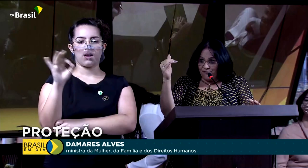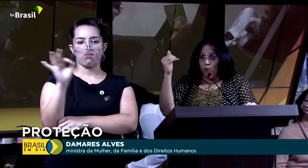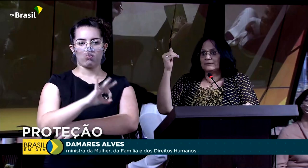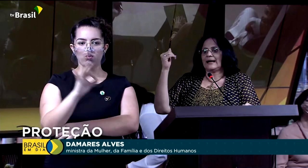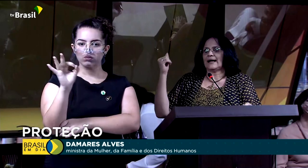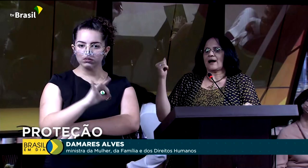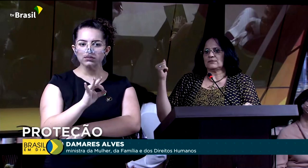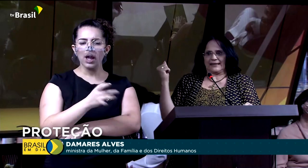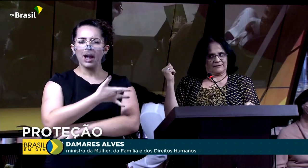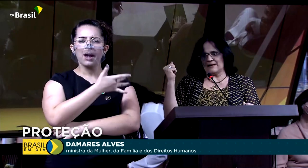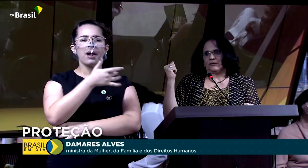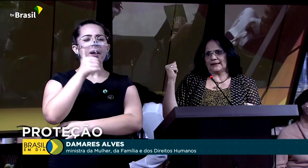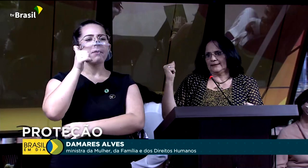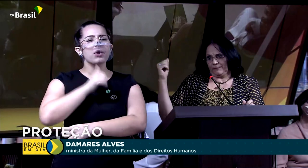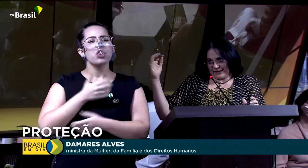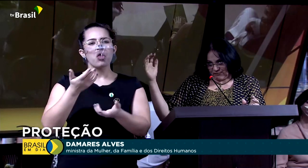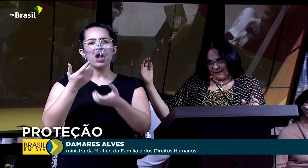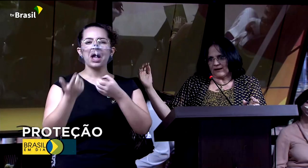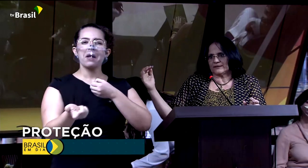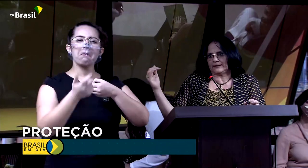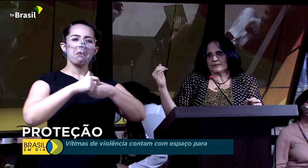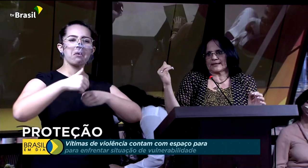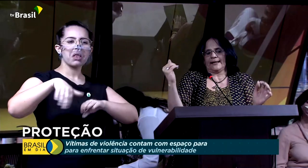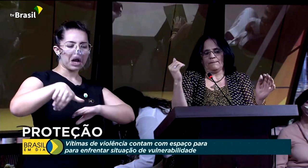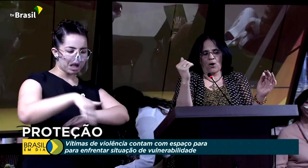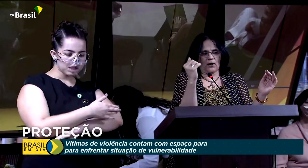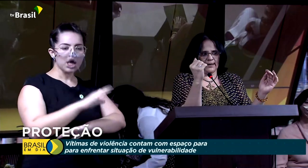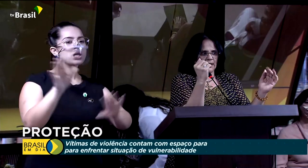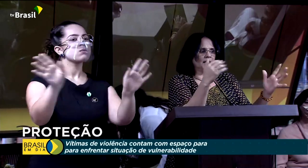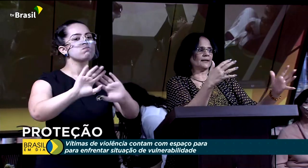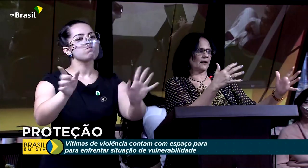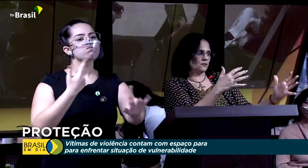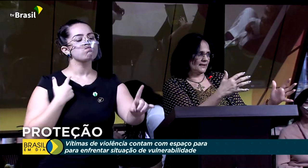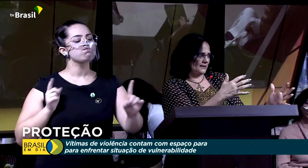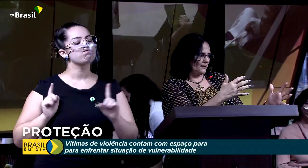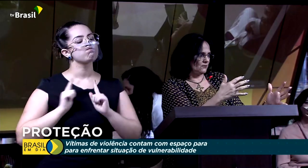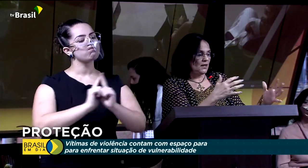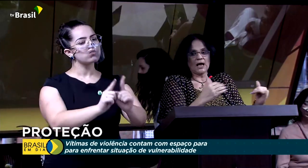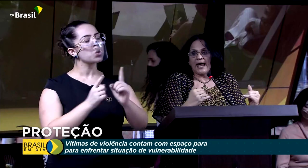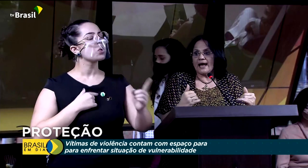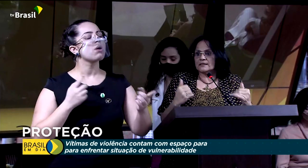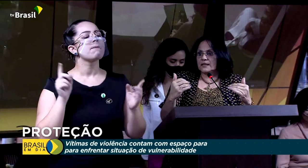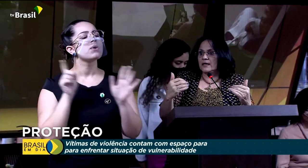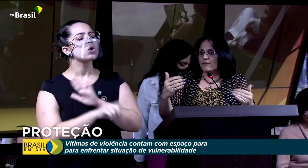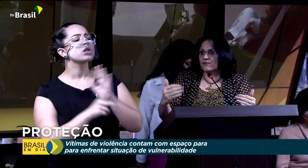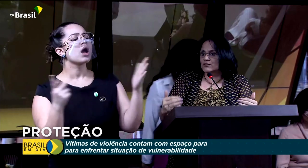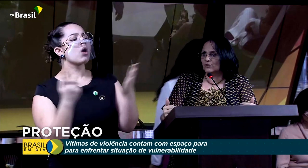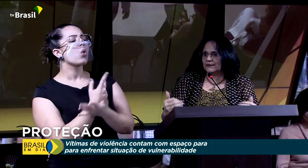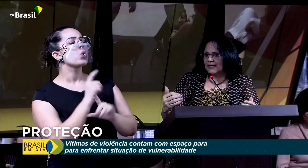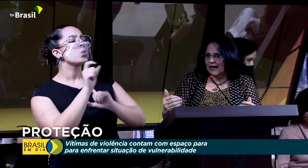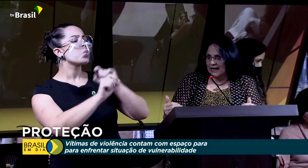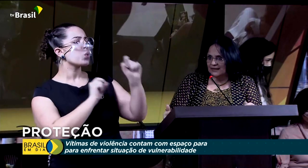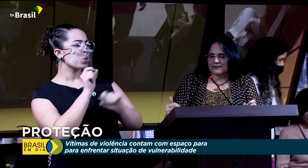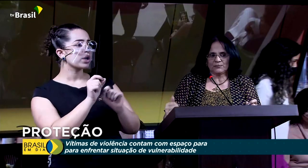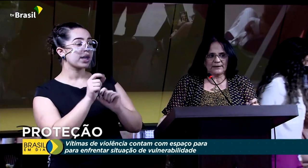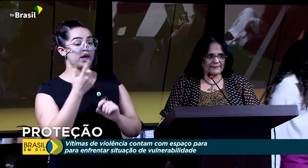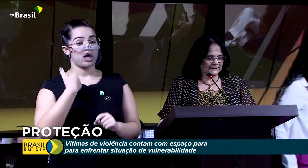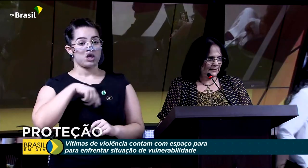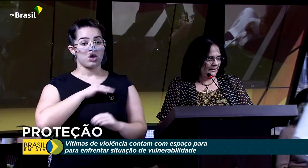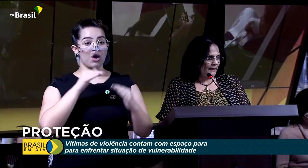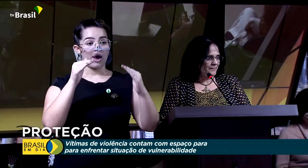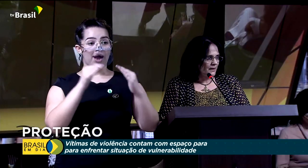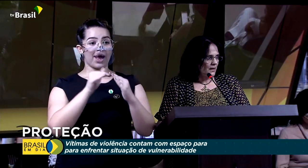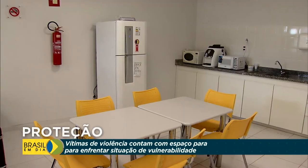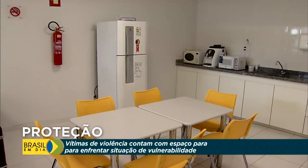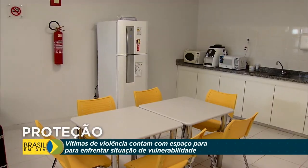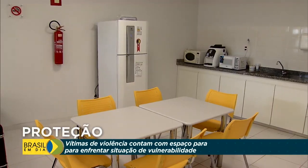aquela que quer voltar da calçada, vai voltar não, porque a gente vai lá na calçada buscar ela, bora. O que está acontecendo? É assim que funciona a Casa da Mulher